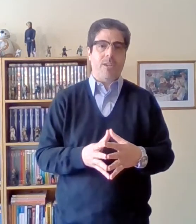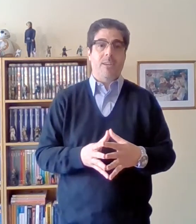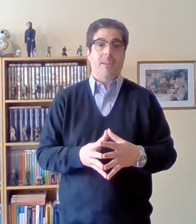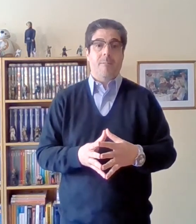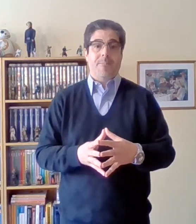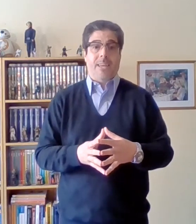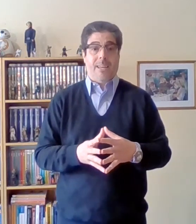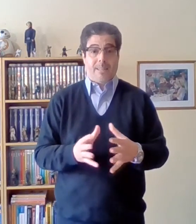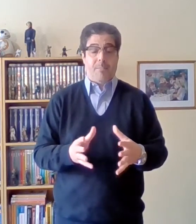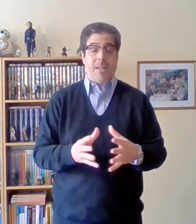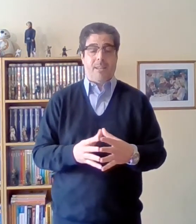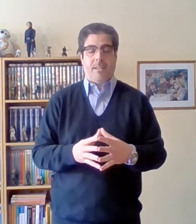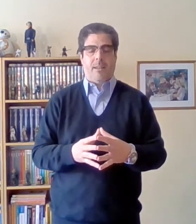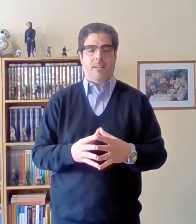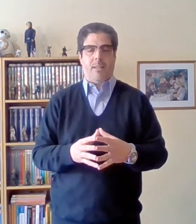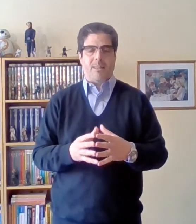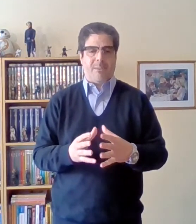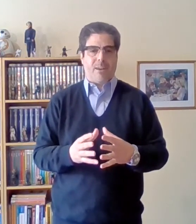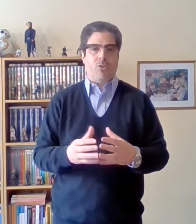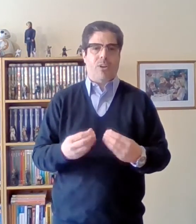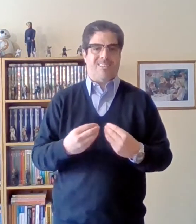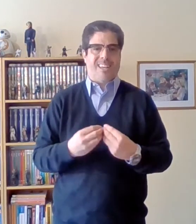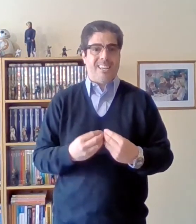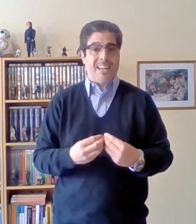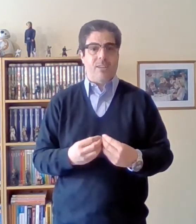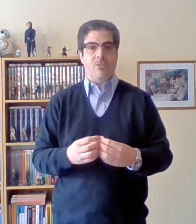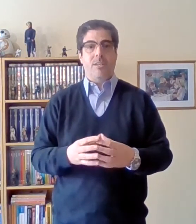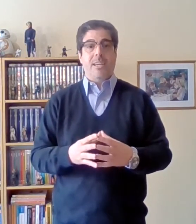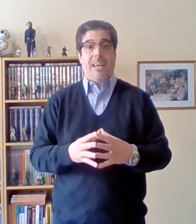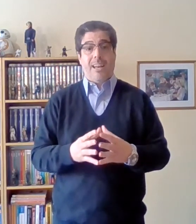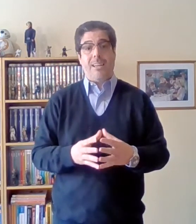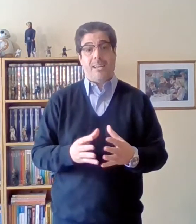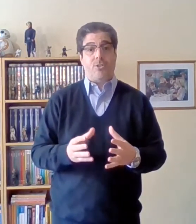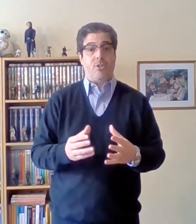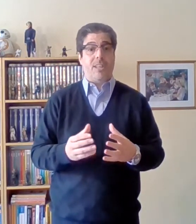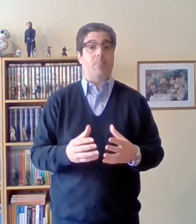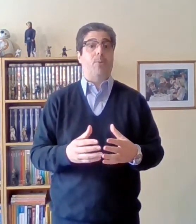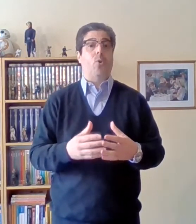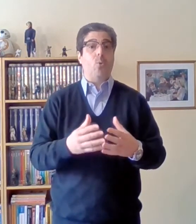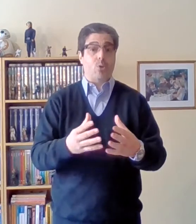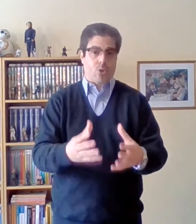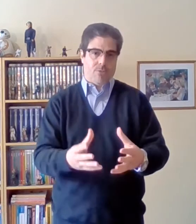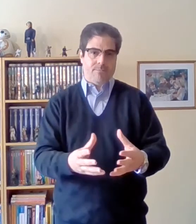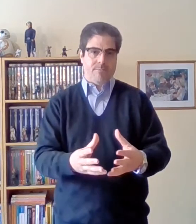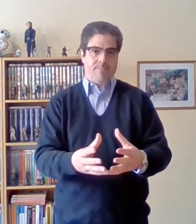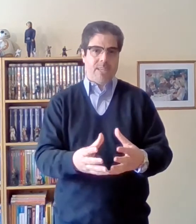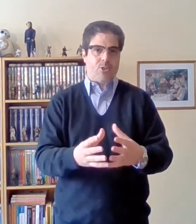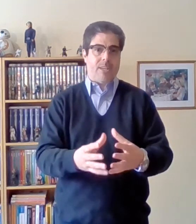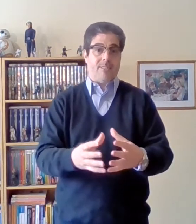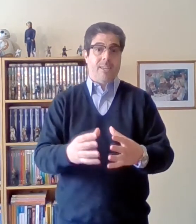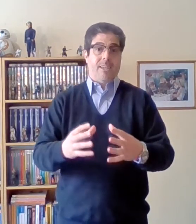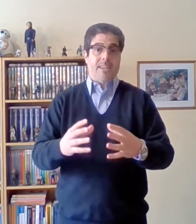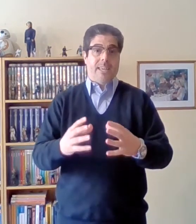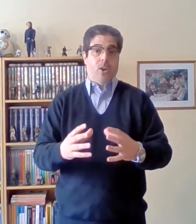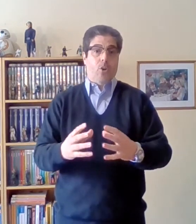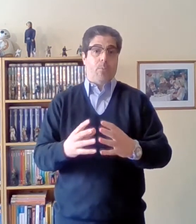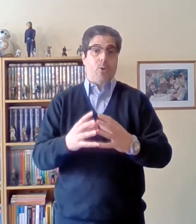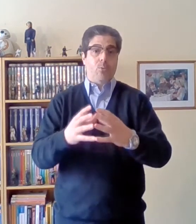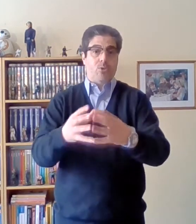en el tema del trabajo asalariado es la alienación del producto esto es quien lo produce